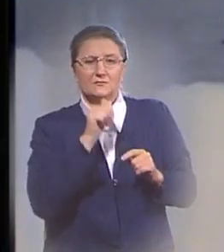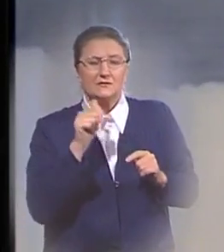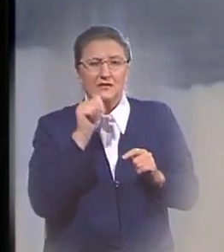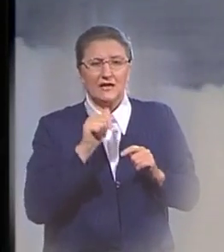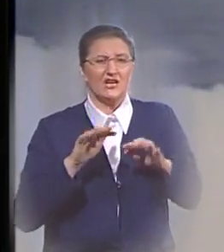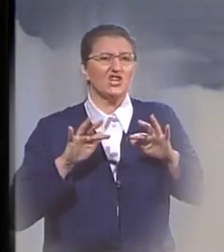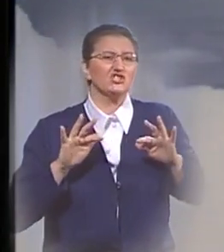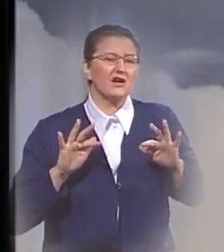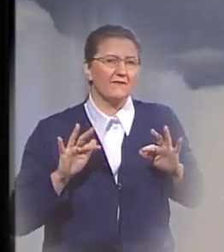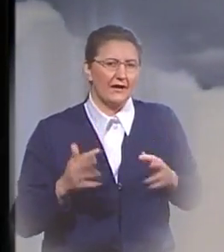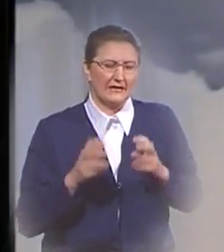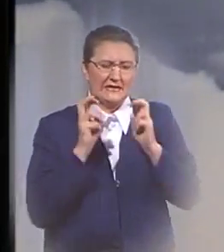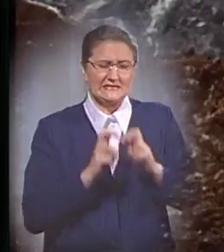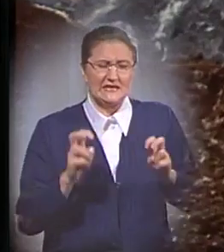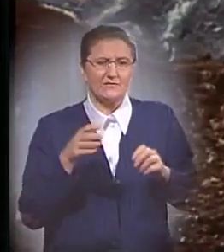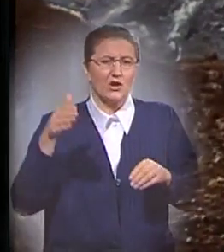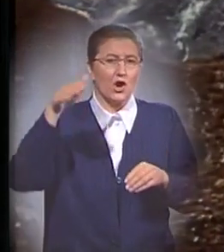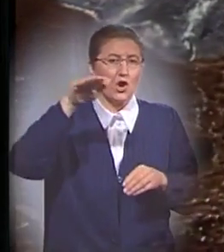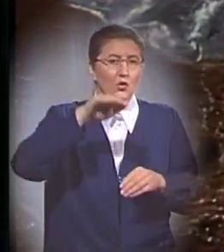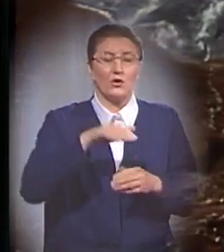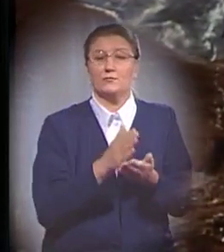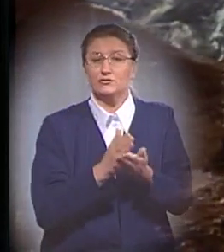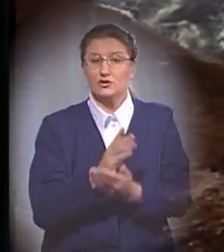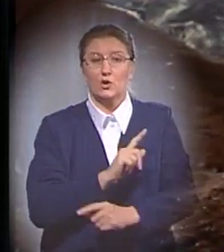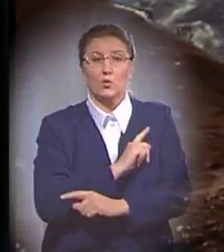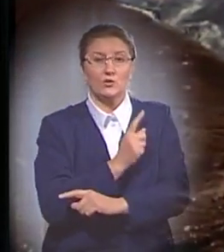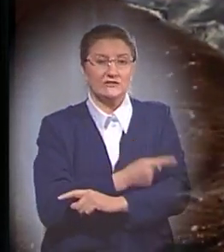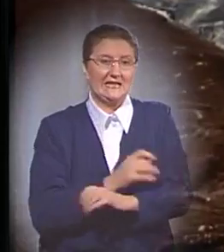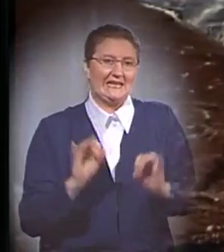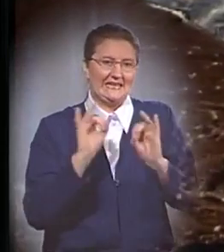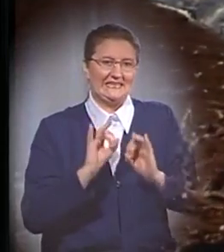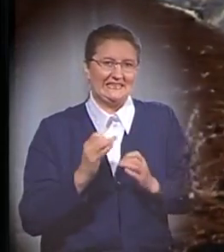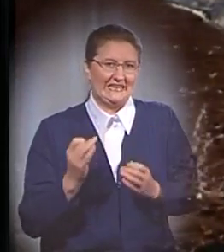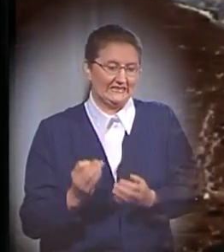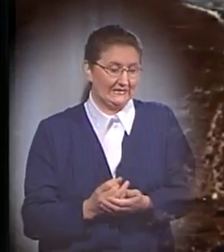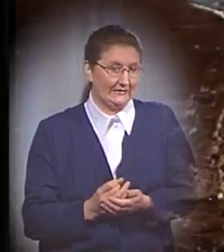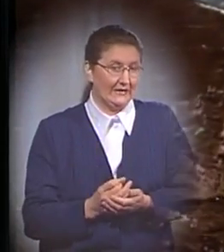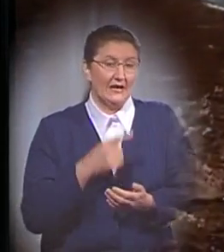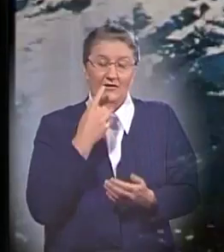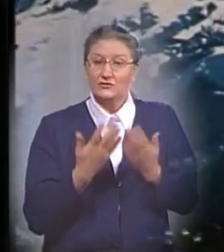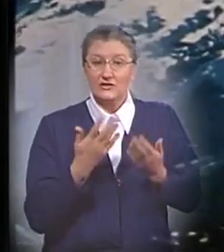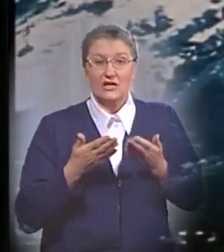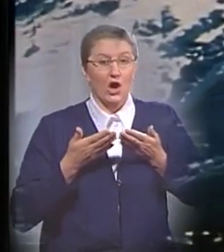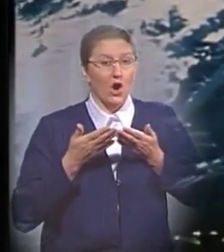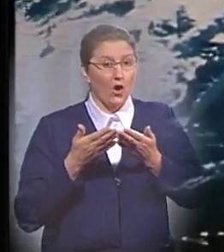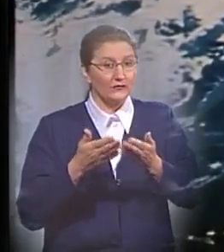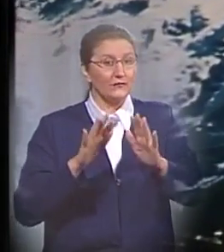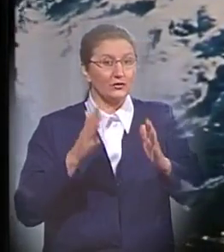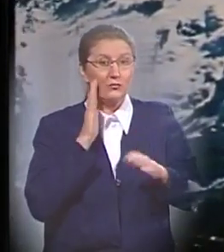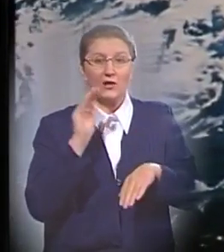в попытках исследовать гору, послужили усилению интереса. Говорят, что если ковчег вдруг будет обнаружен